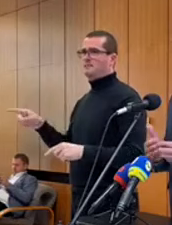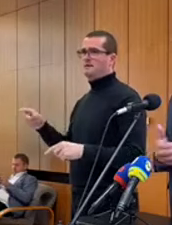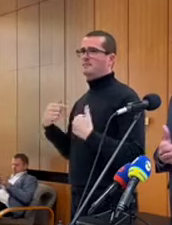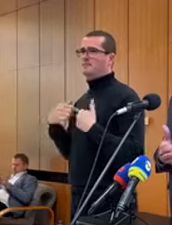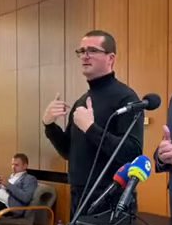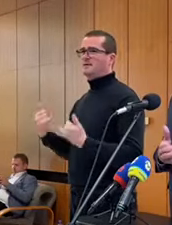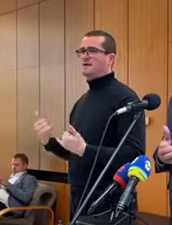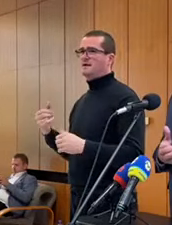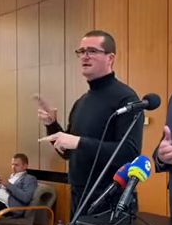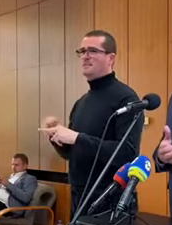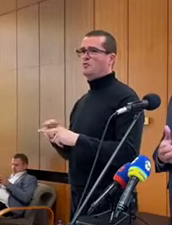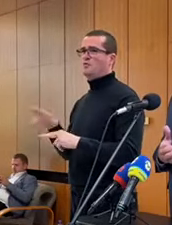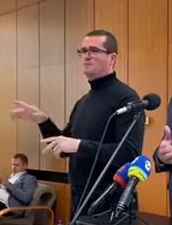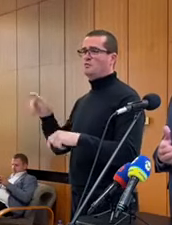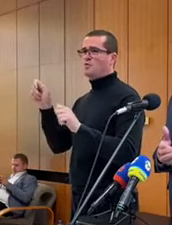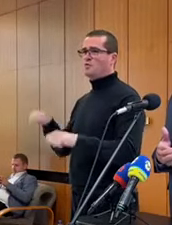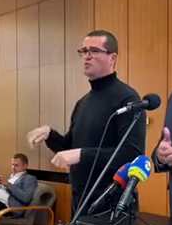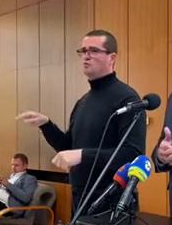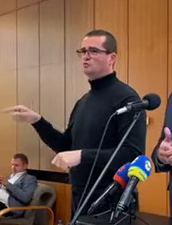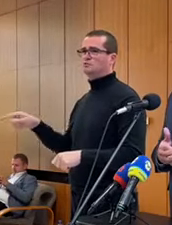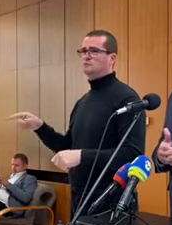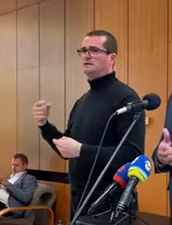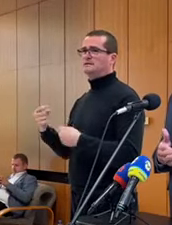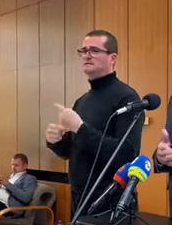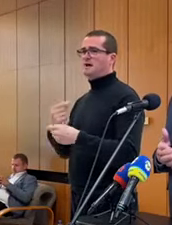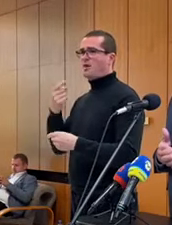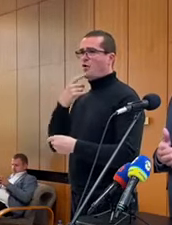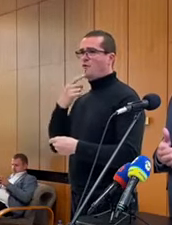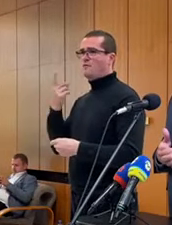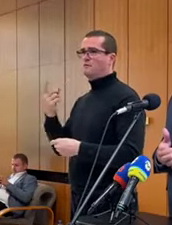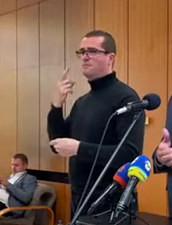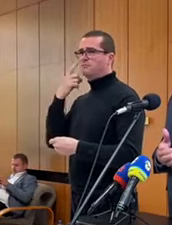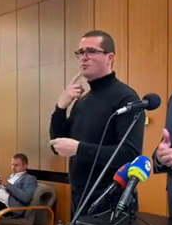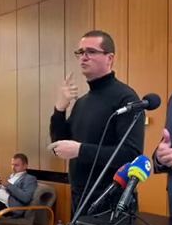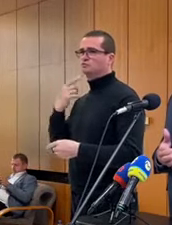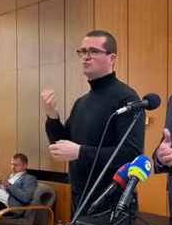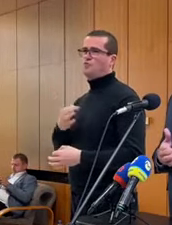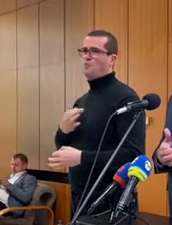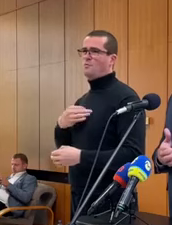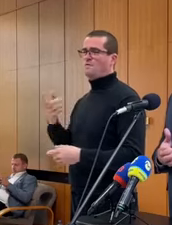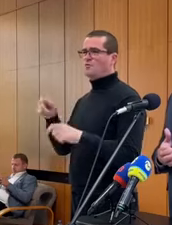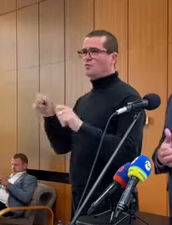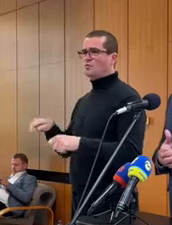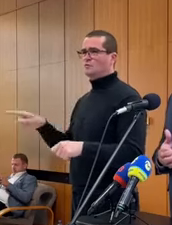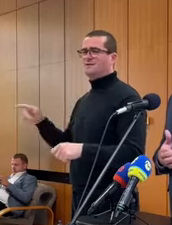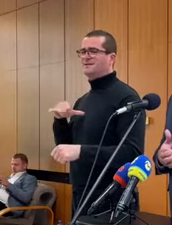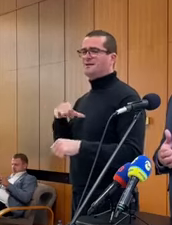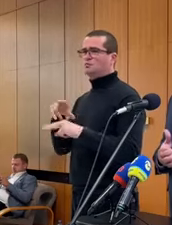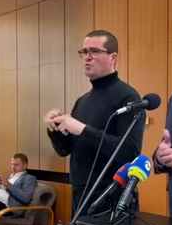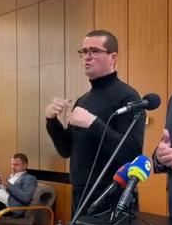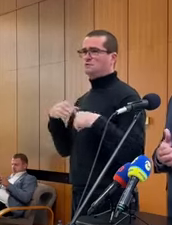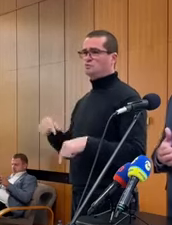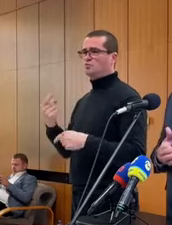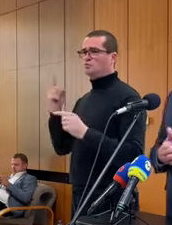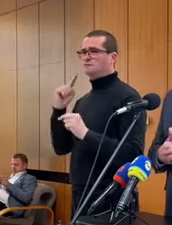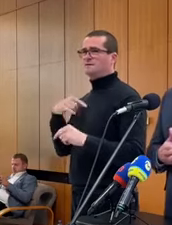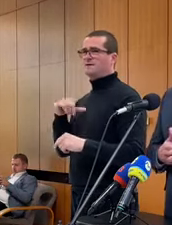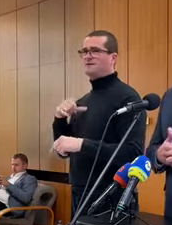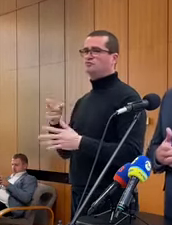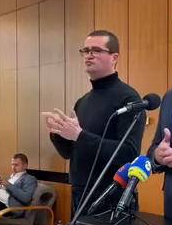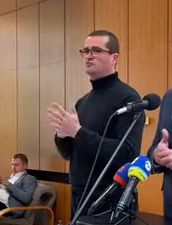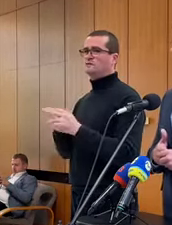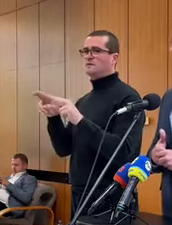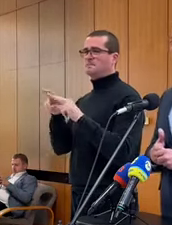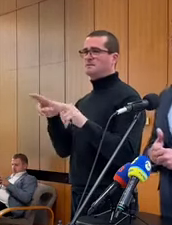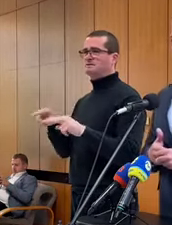je potom samozrejme na ich rozhodnutí. Stále hovorím, a toto je bohužiaľ dobrovoľné, rozhodnutie. Oni nechcú zostať na Slovensku, nechcú požiadať